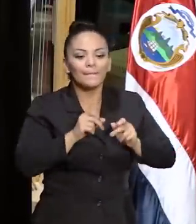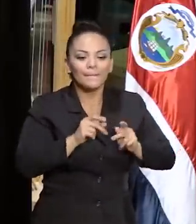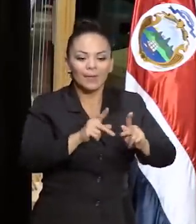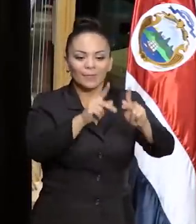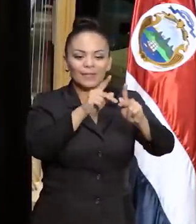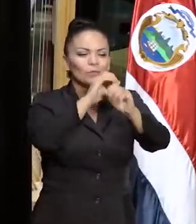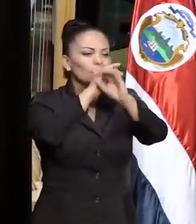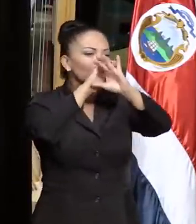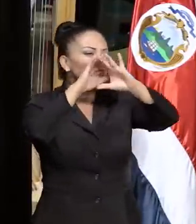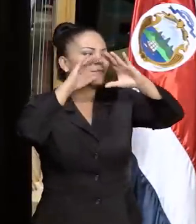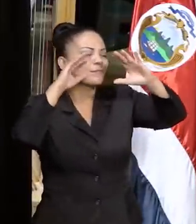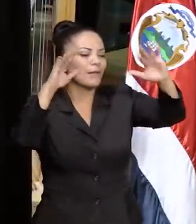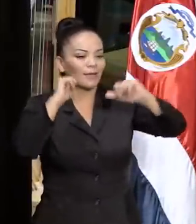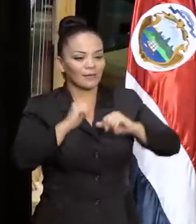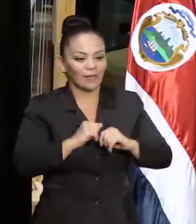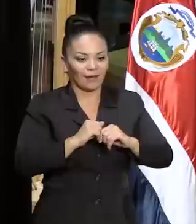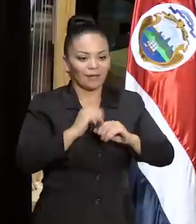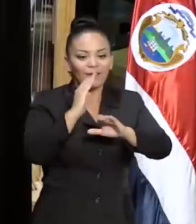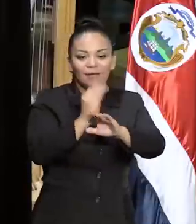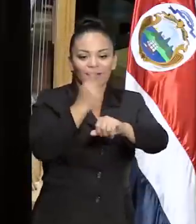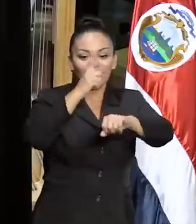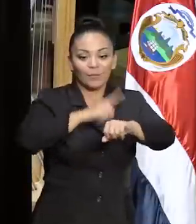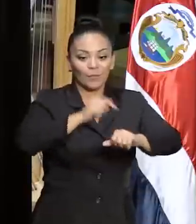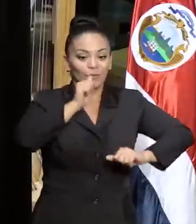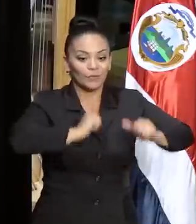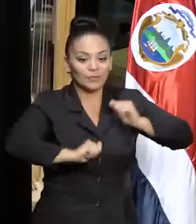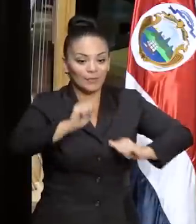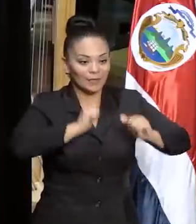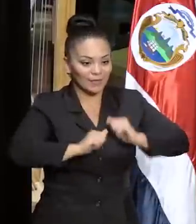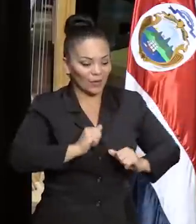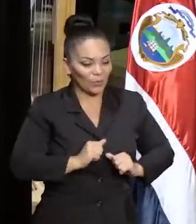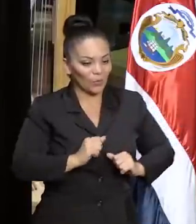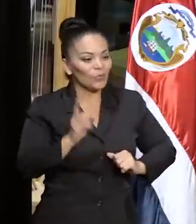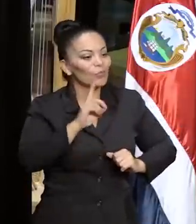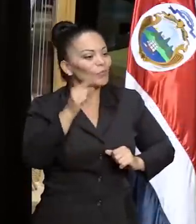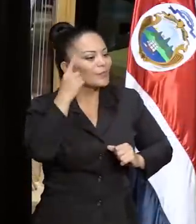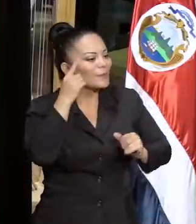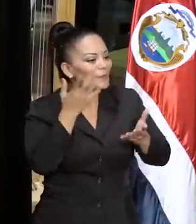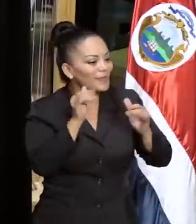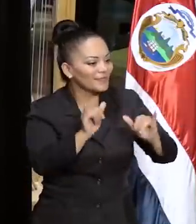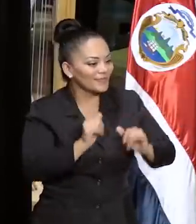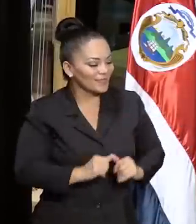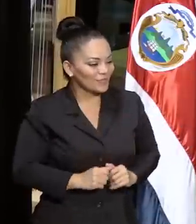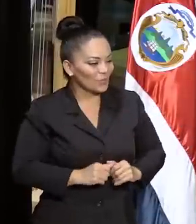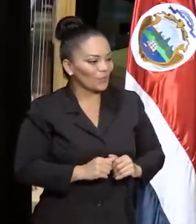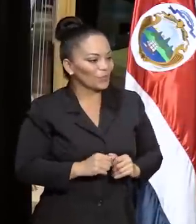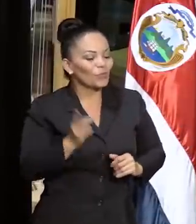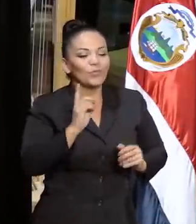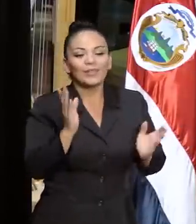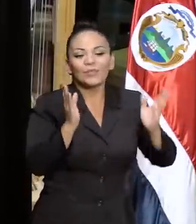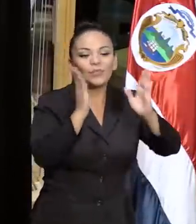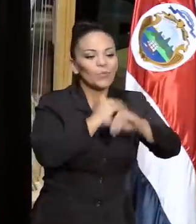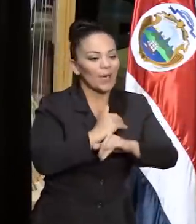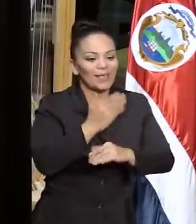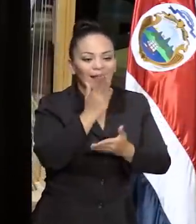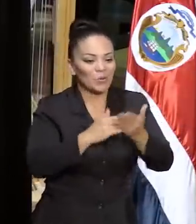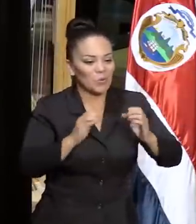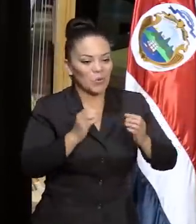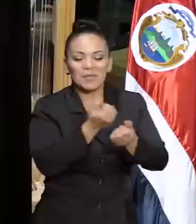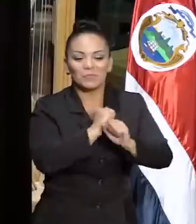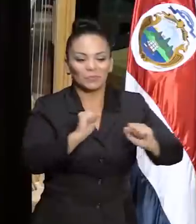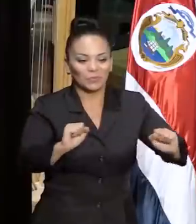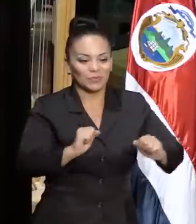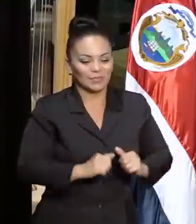imaginar en cada espectáculo donde piensen esto, donde no existe lo imposible.